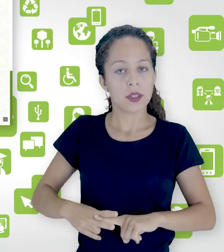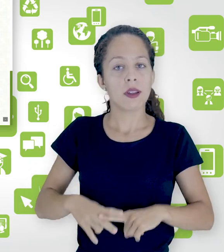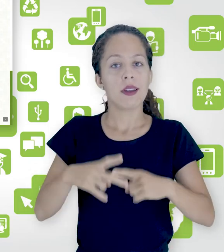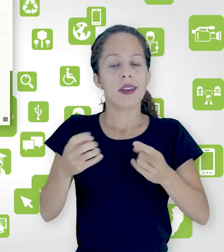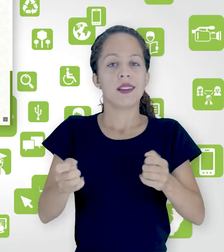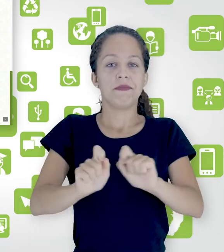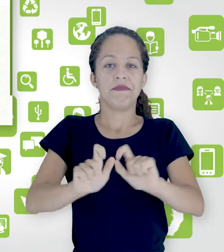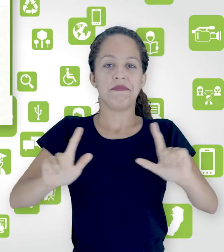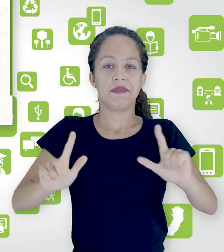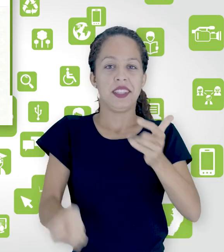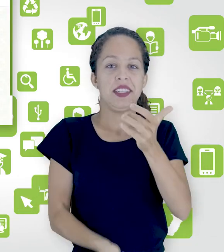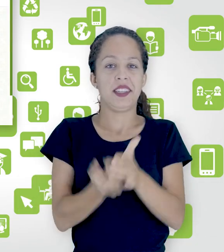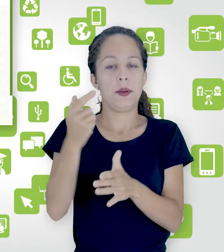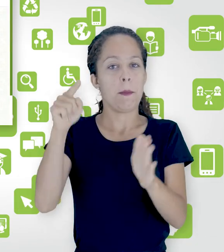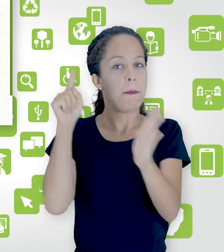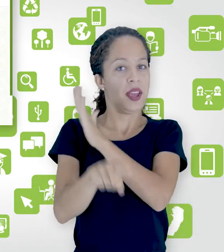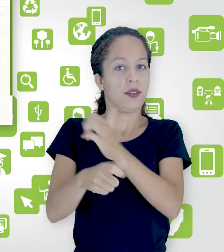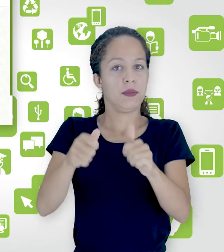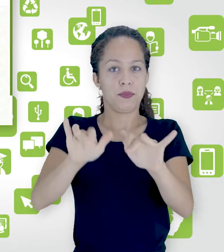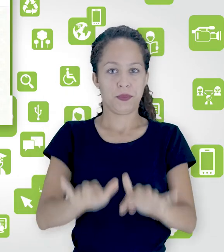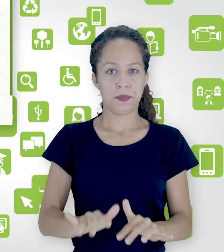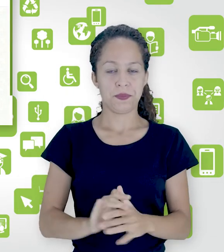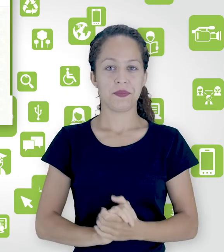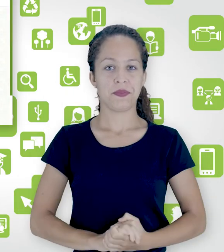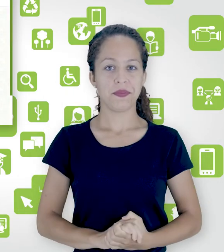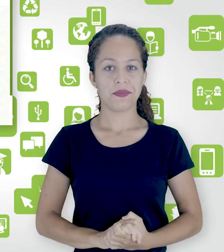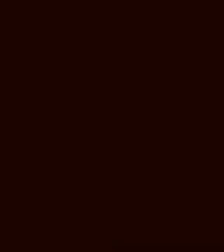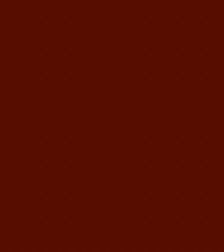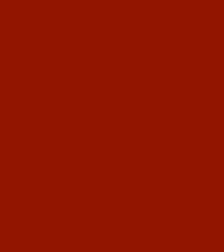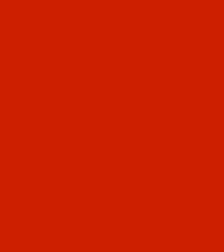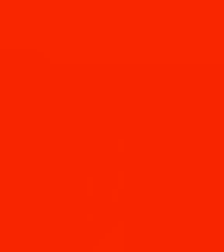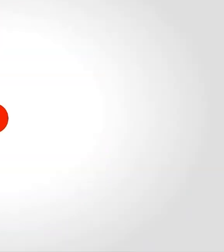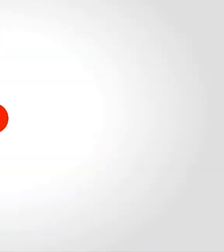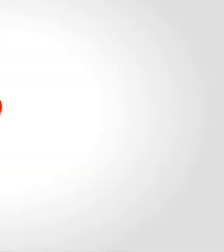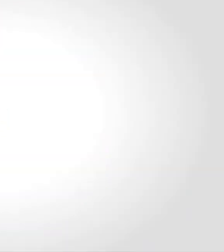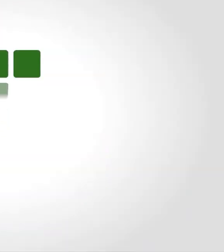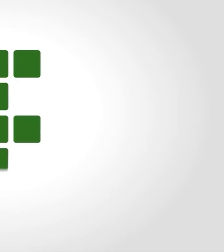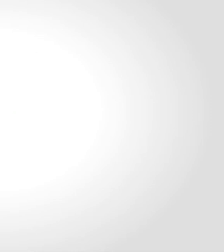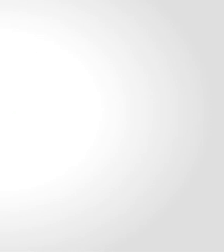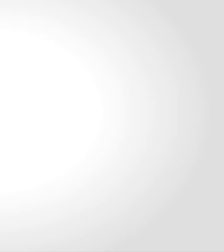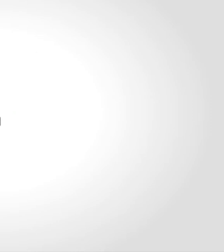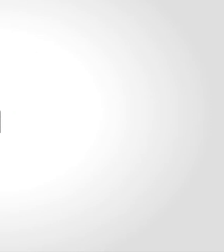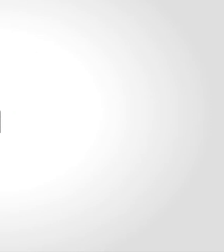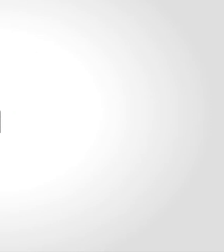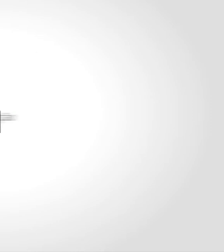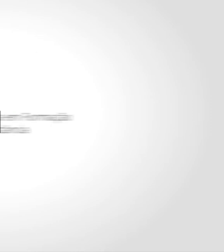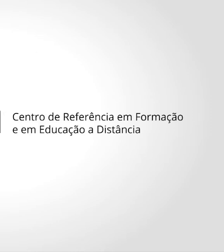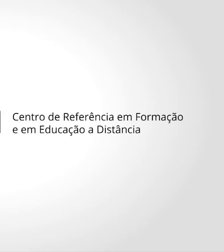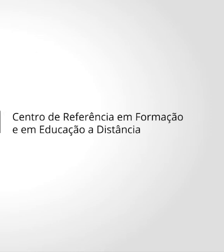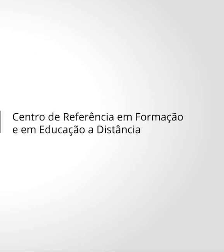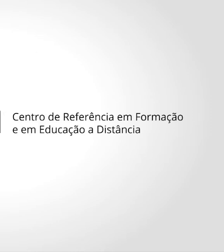e já criou a sua questão dissertativa. Tchau. Tchau. Tchau. Tchau. Tchau.